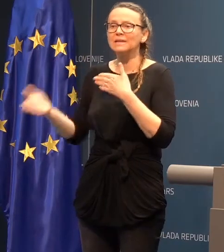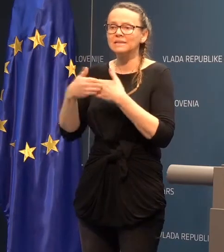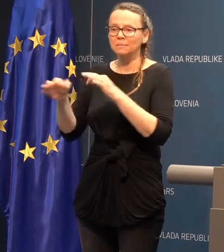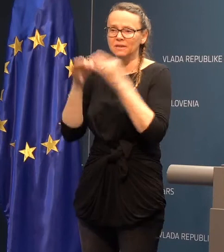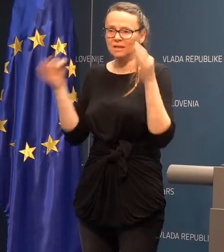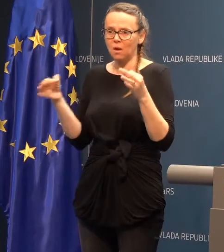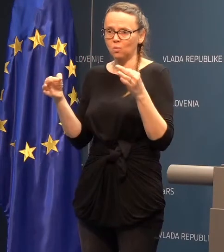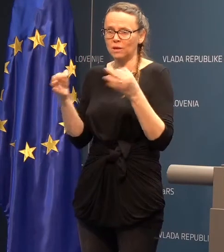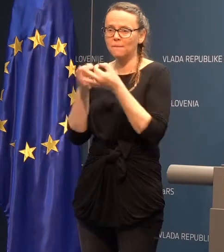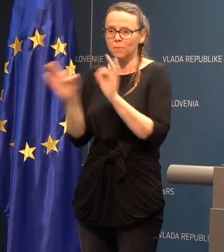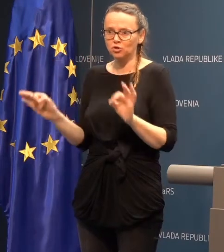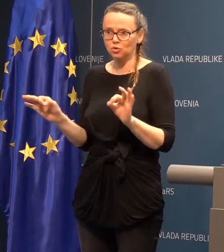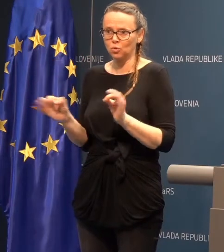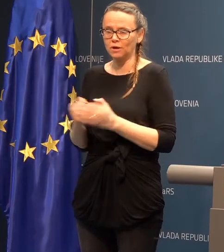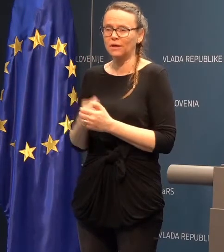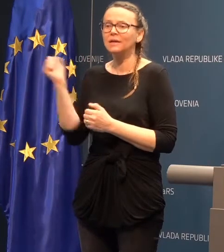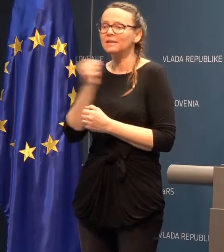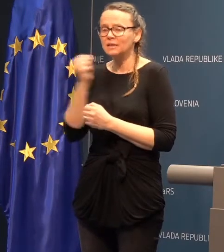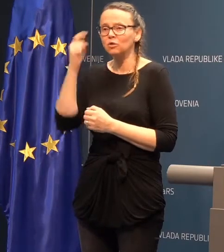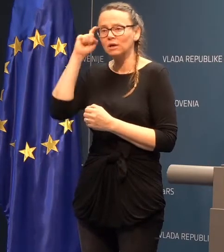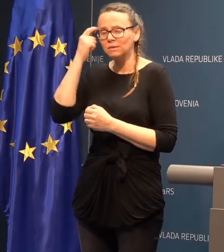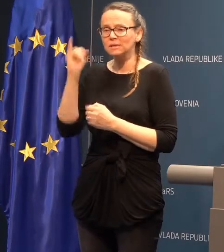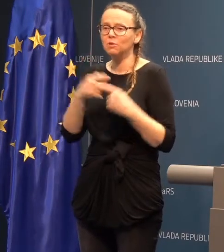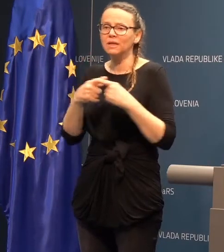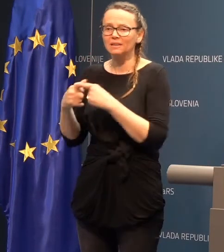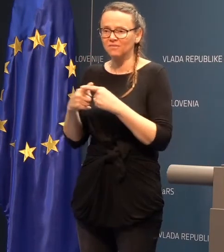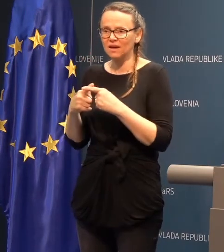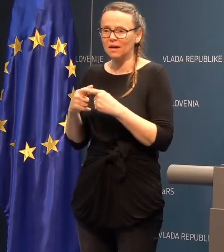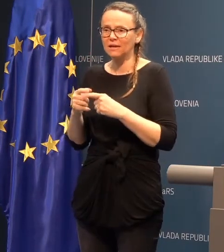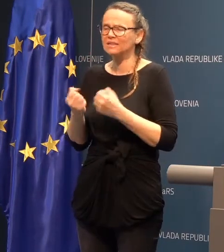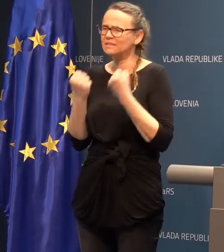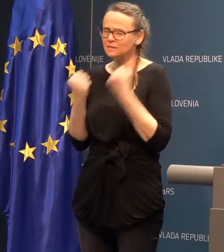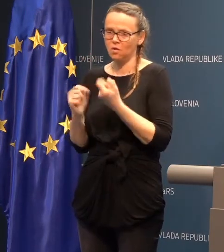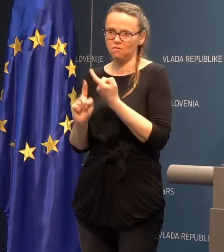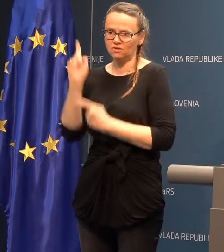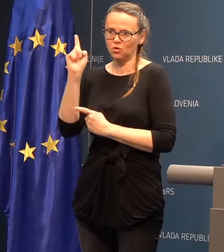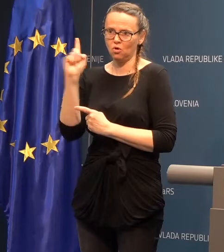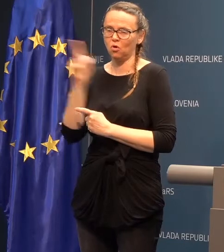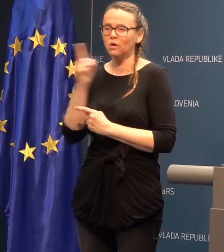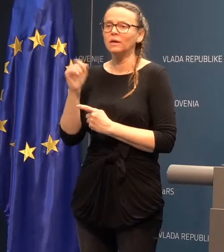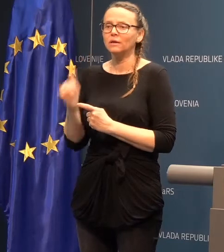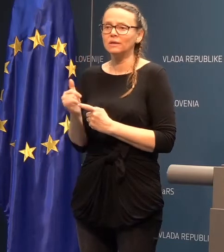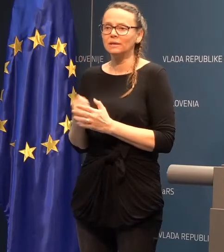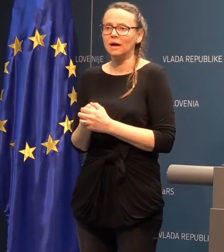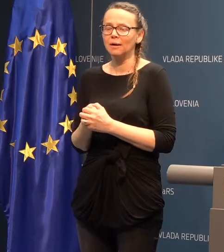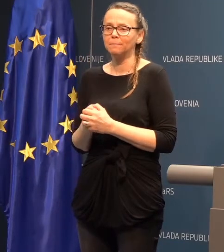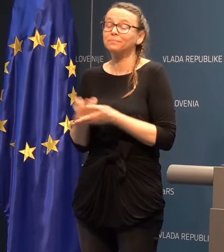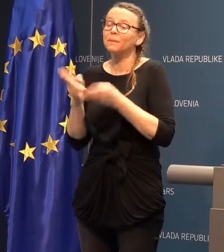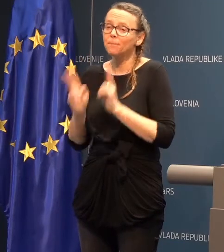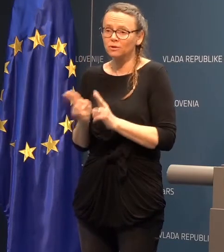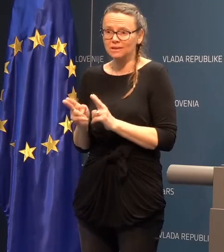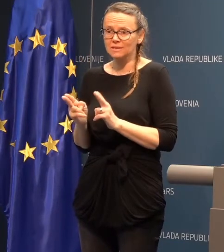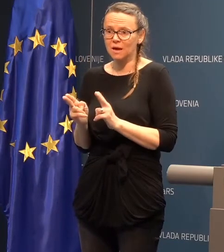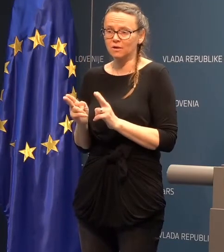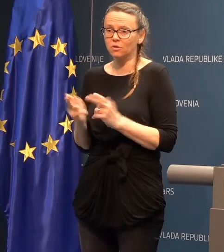prostorih, ker se nam zdi, da je tveganje zelo visoko in da pravzaprav potencijalno